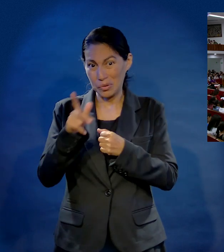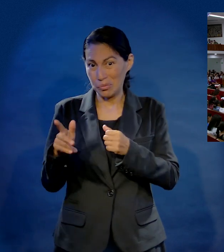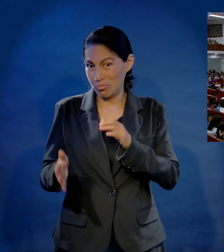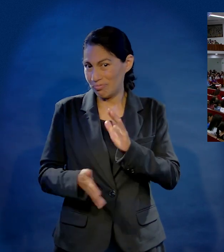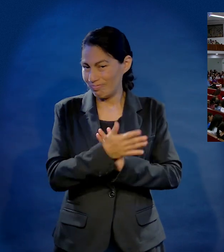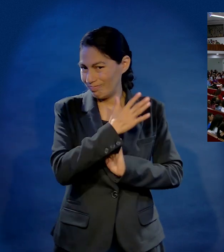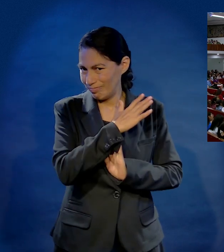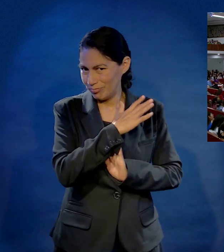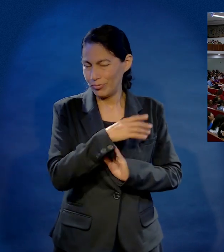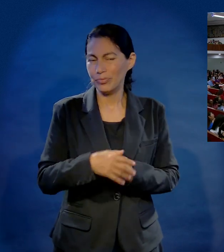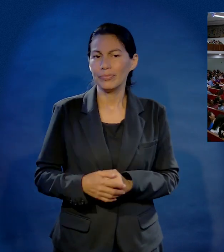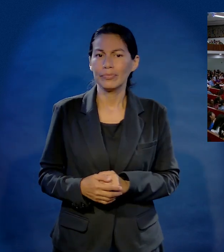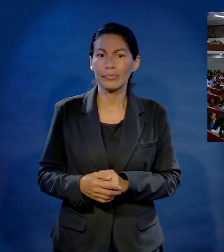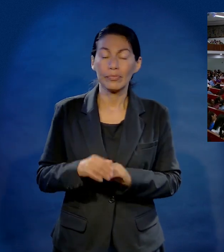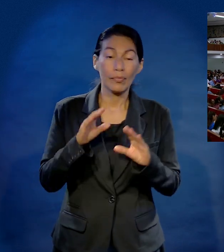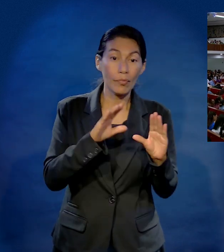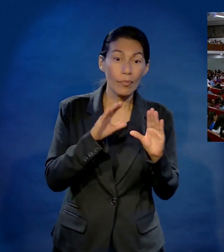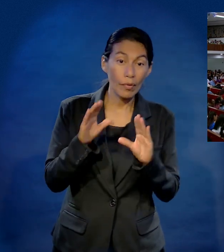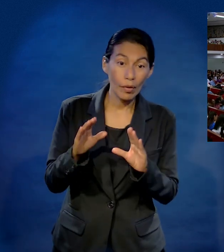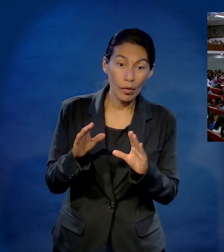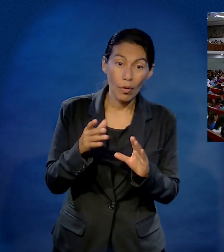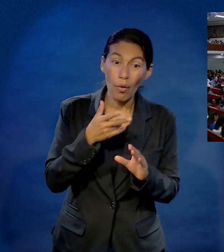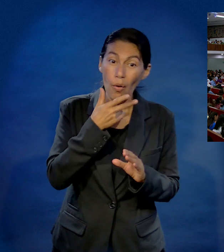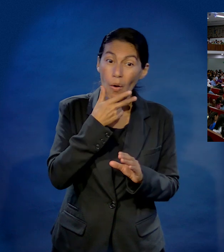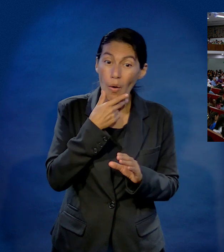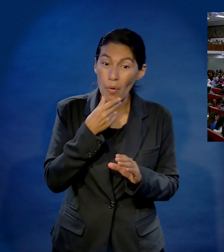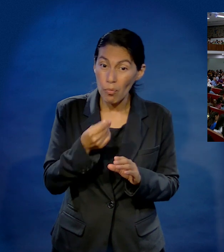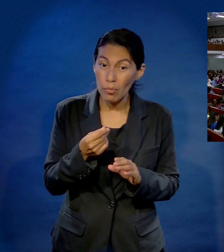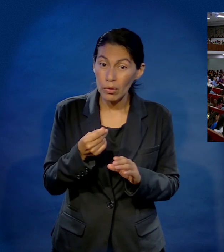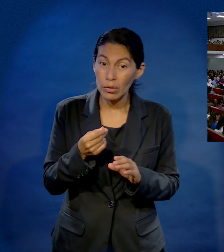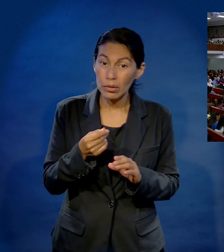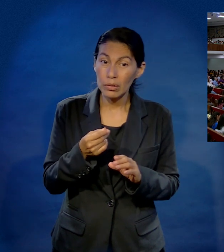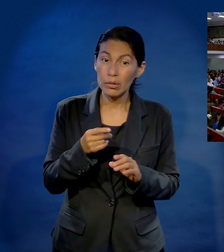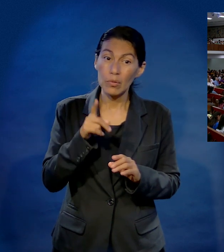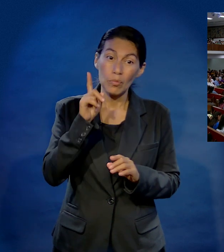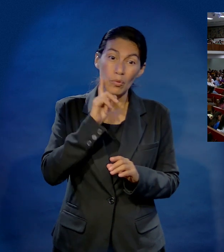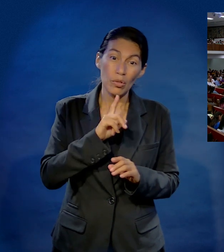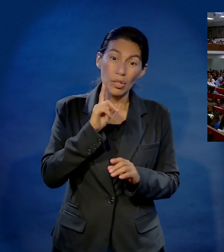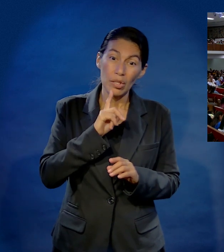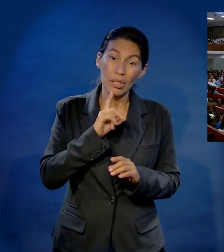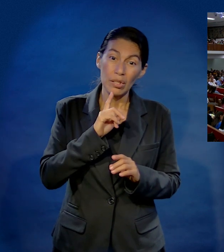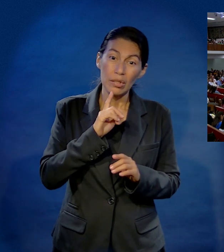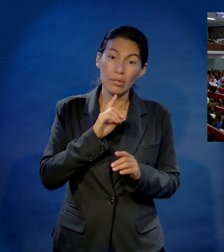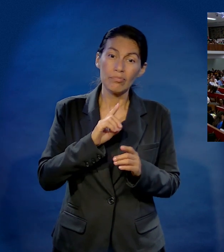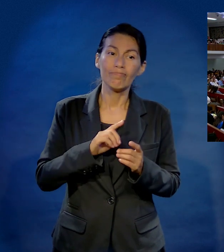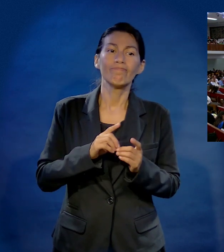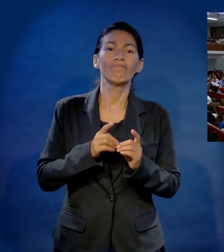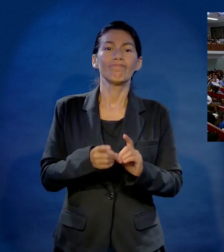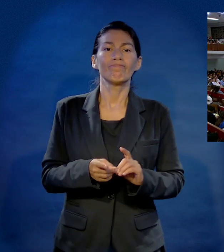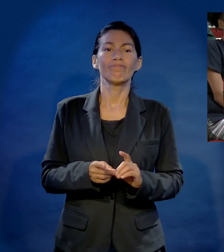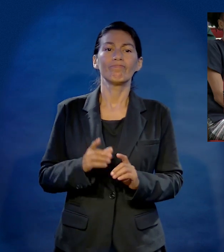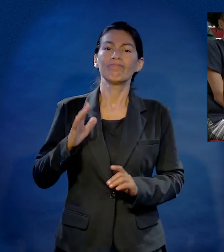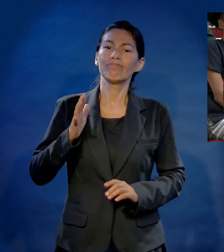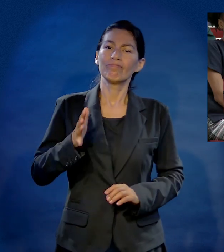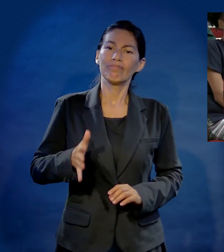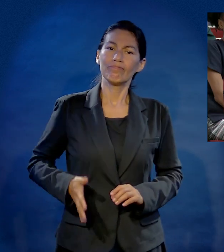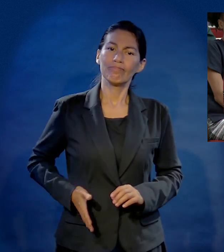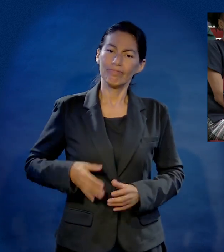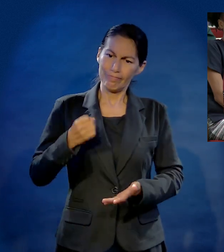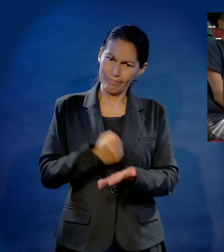Pregúntate, ¿es machista o es dominante? Porque no solo los hombres usan el machismo, hay damas muy dominantes.